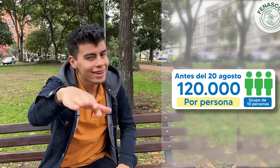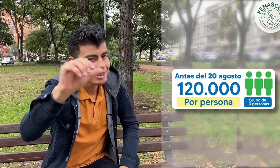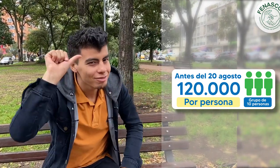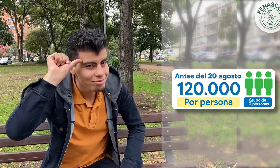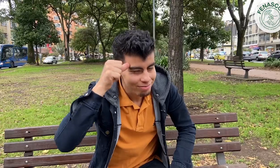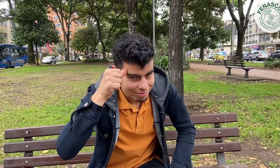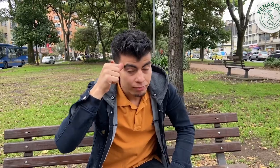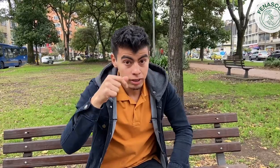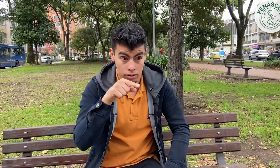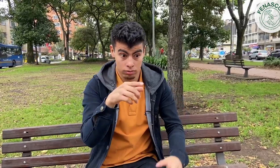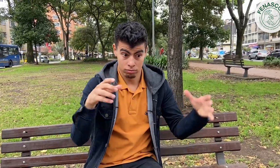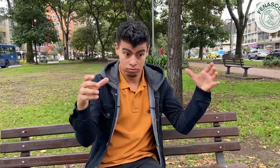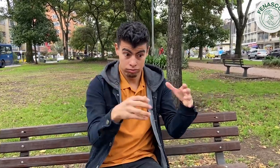Ten en cuenta algo más